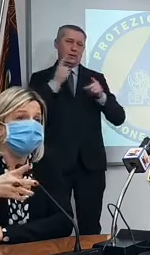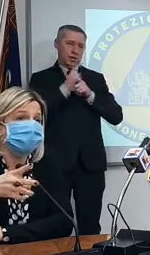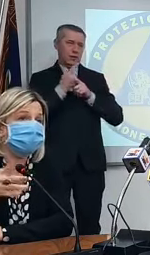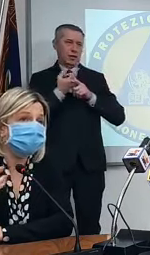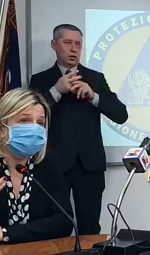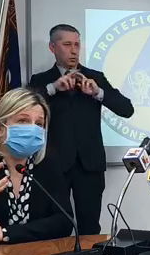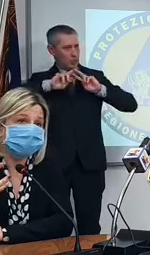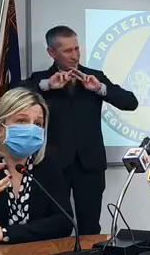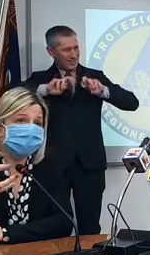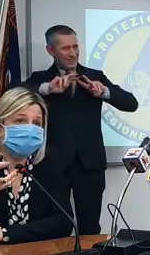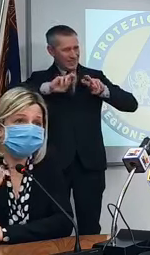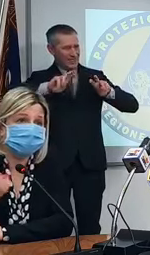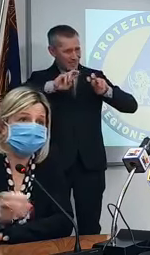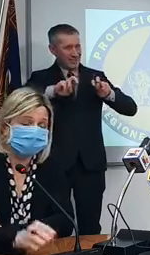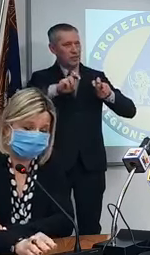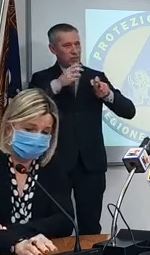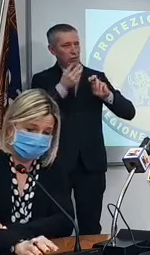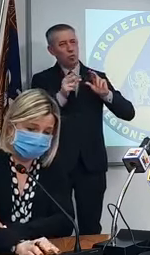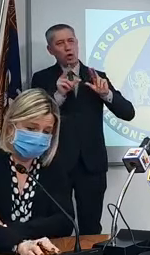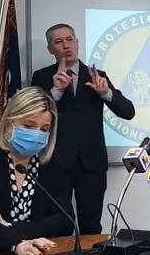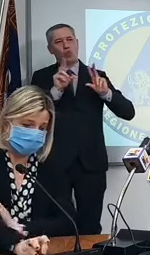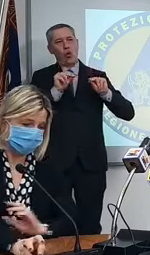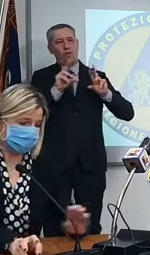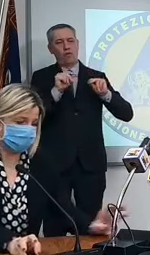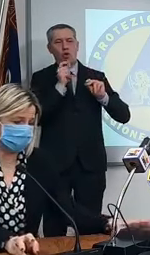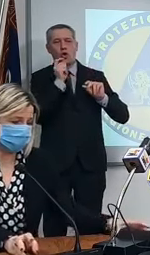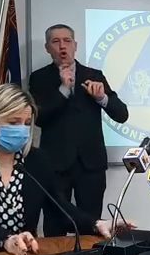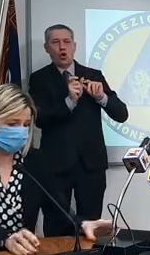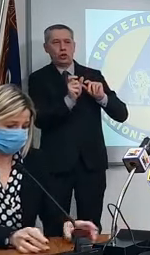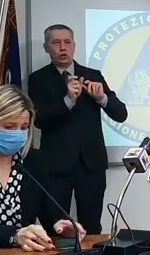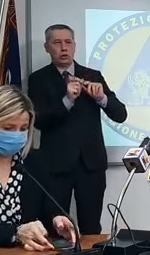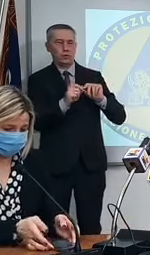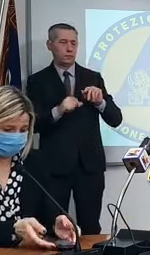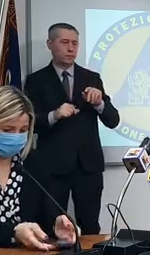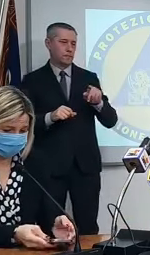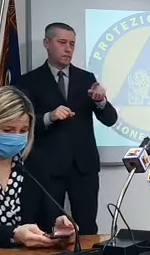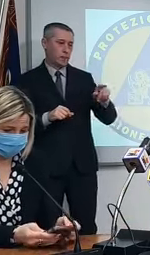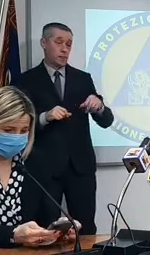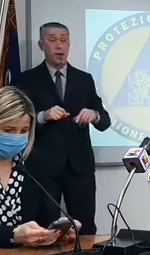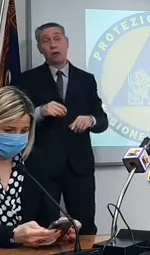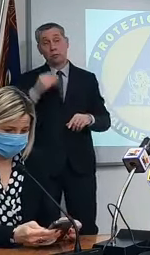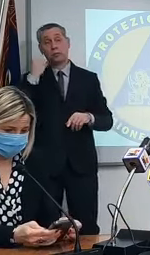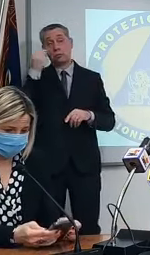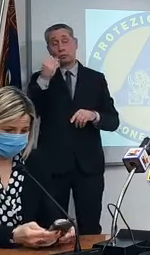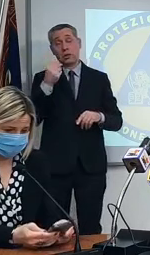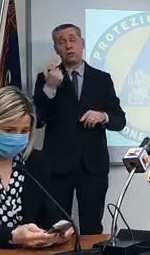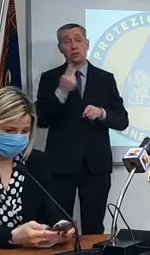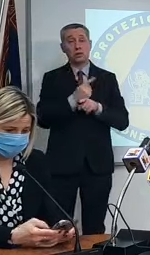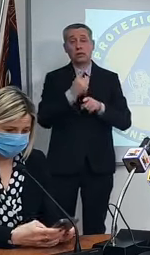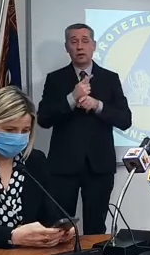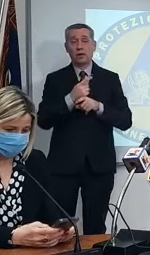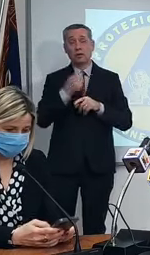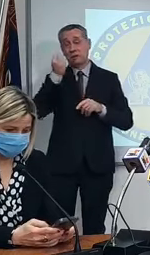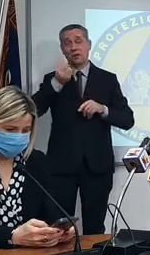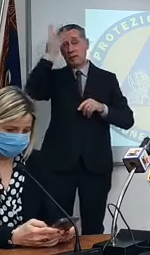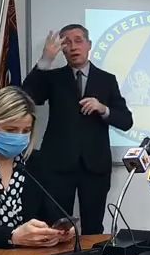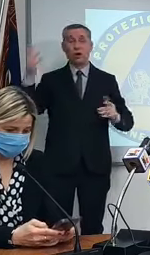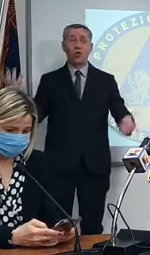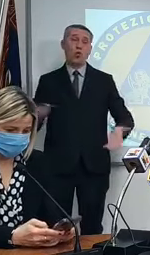andare a ricostruirli io sono convinto che dovremmo inventarci qualcosa sempre con lo stile della pietra focaia